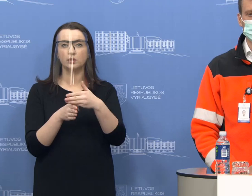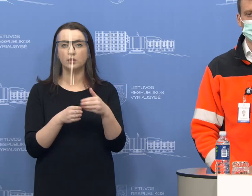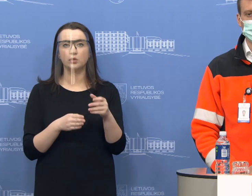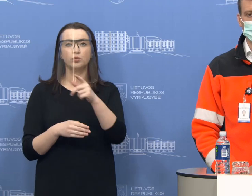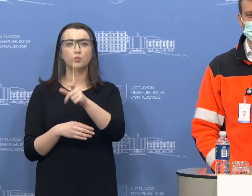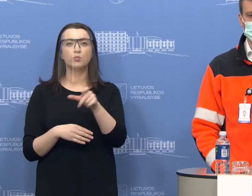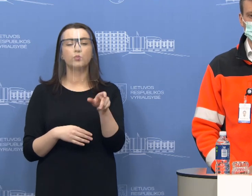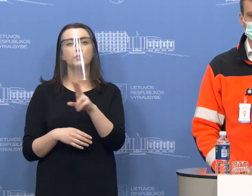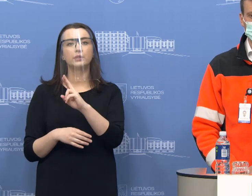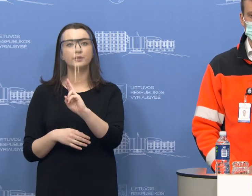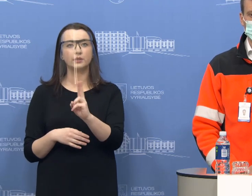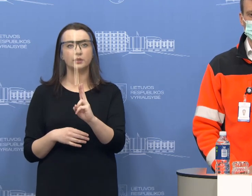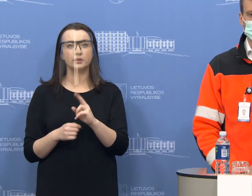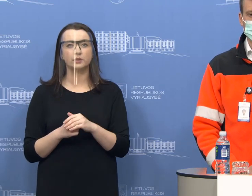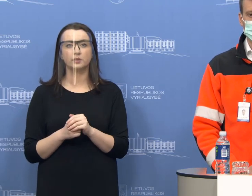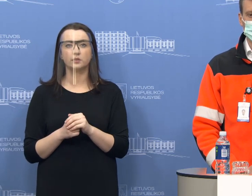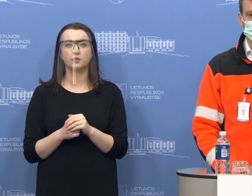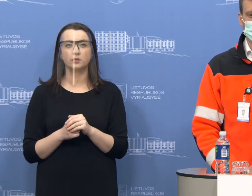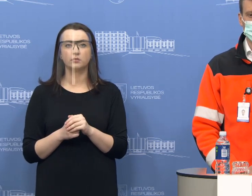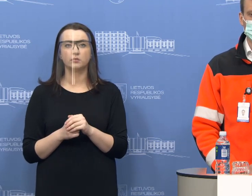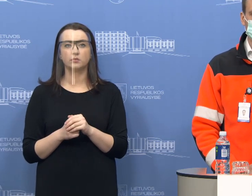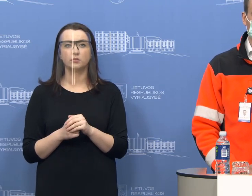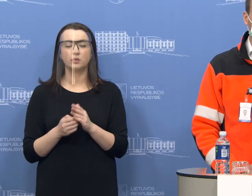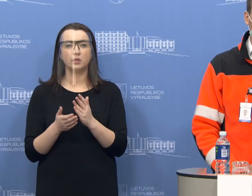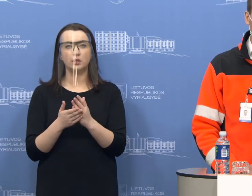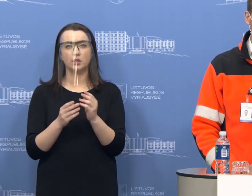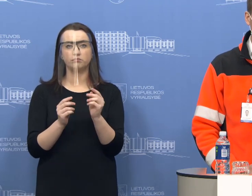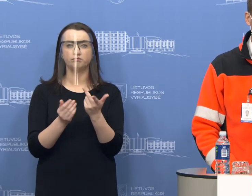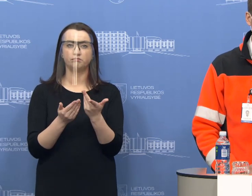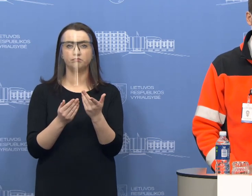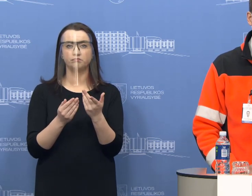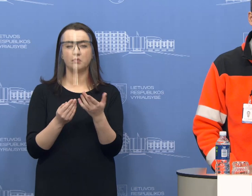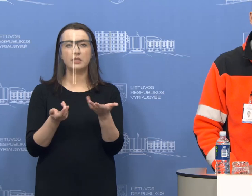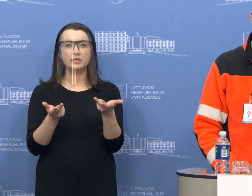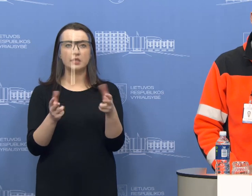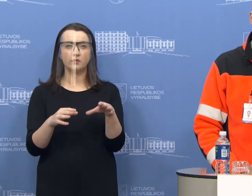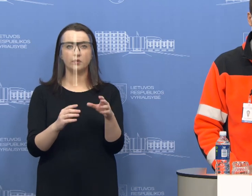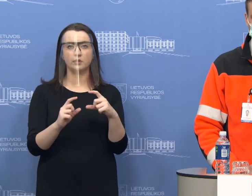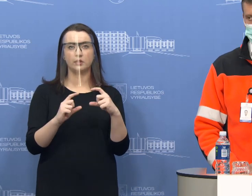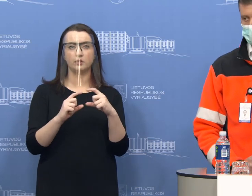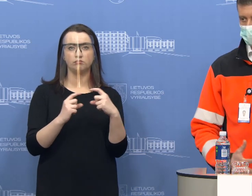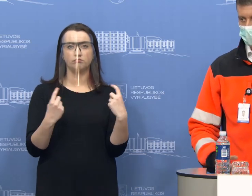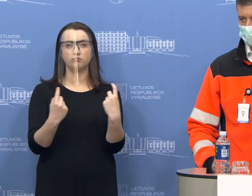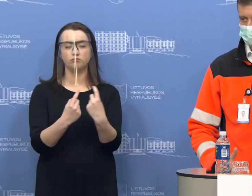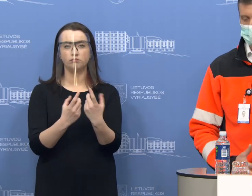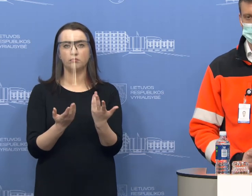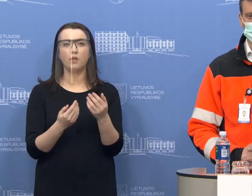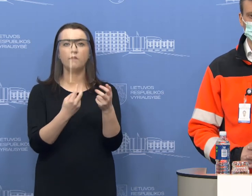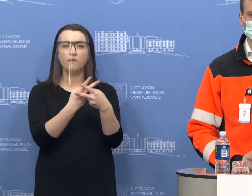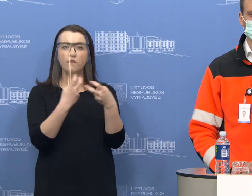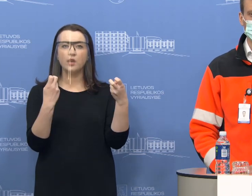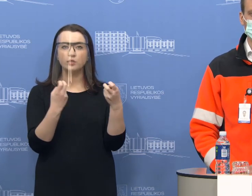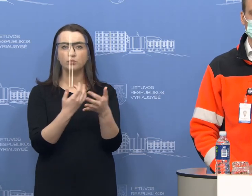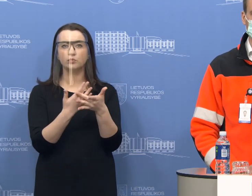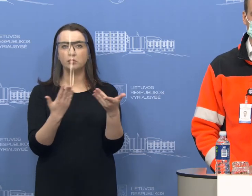gyventojus, kurie yra karantinuojami savivaldybių suteiktose patalpos, ar ne, tai čia tie viešbučiai